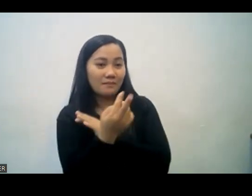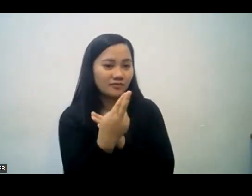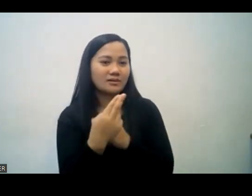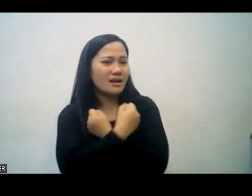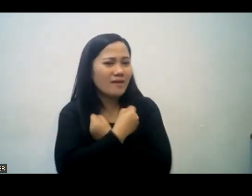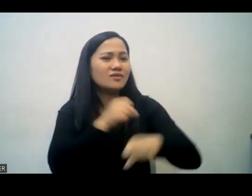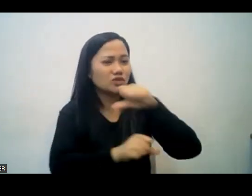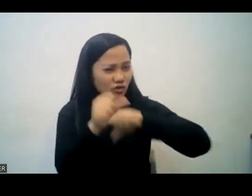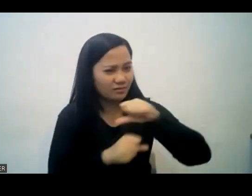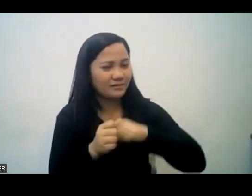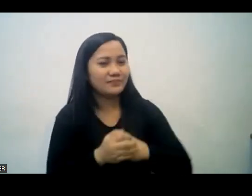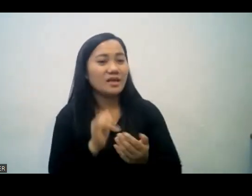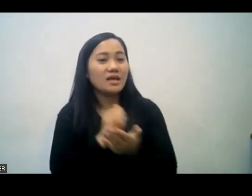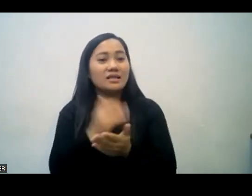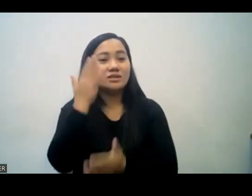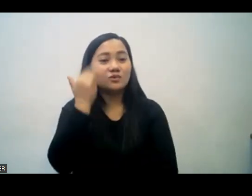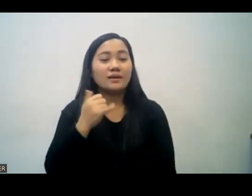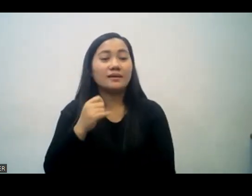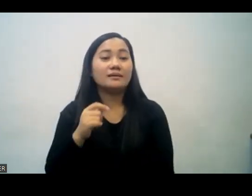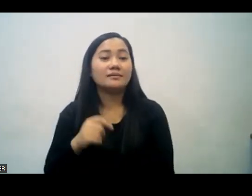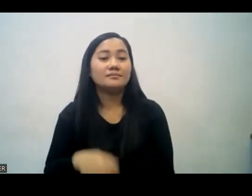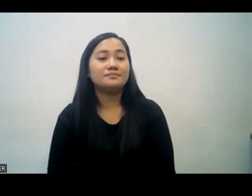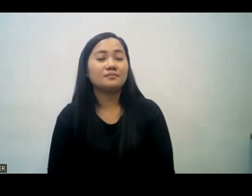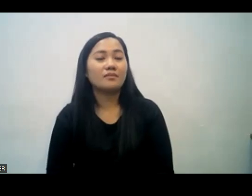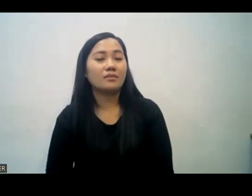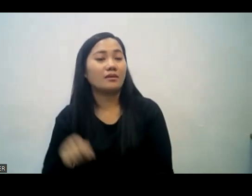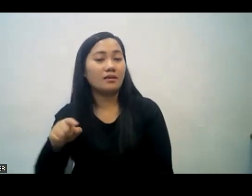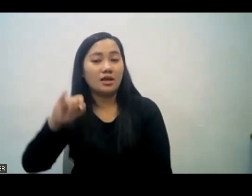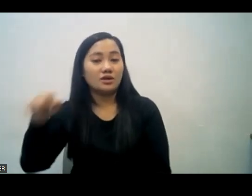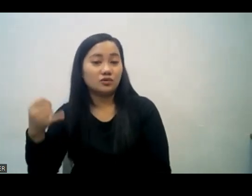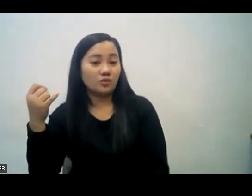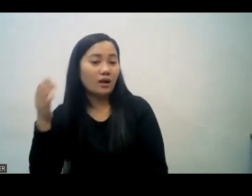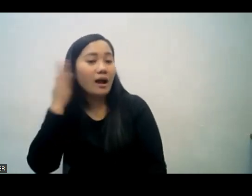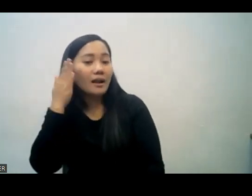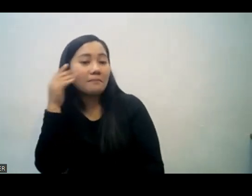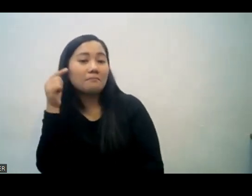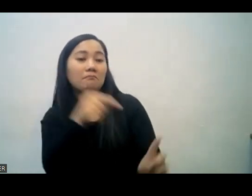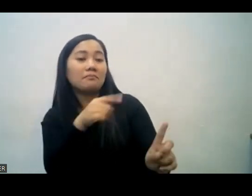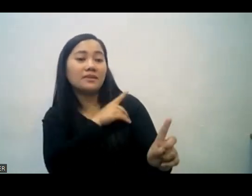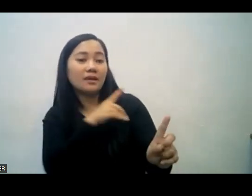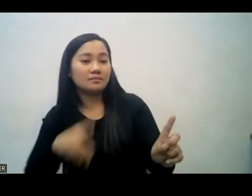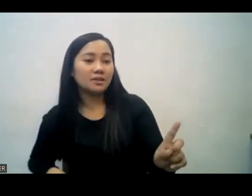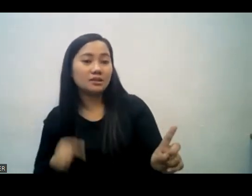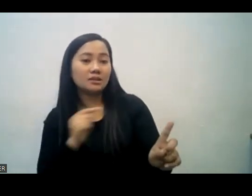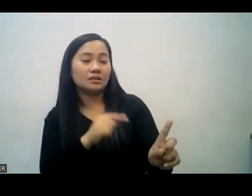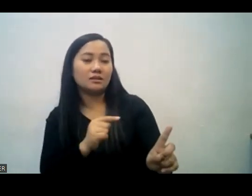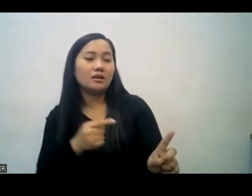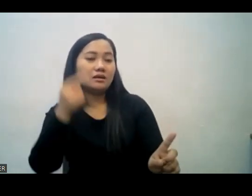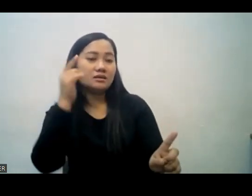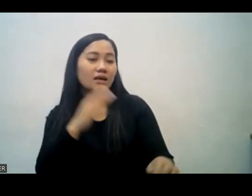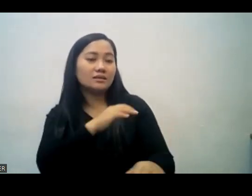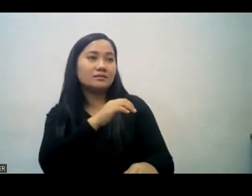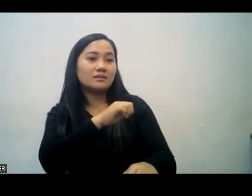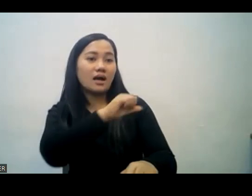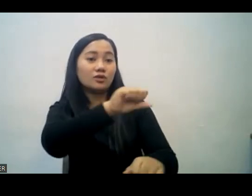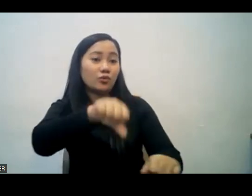tried to learn something from David kaya dahil si David ay talagang pinahiran ng langis ng Diyos kaya siya talagang nagsikap na matuto